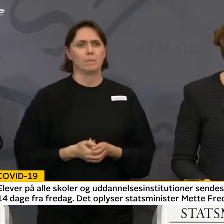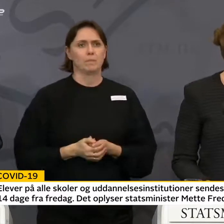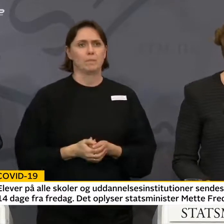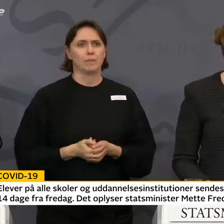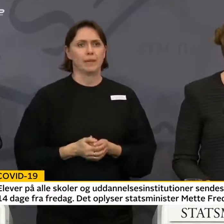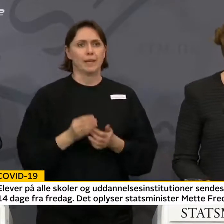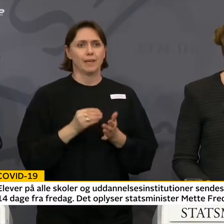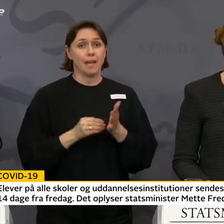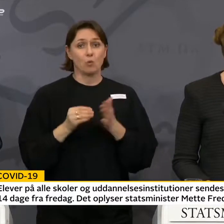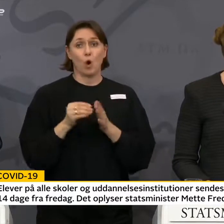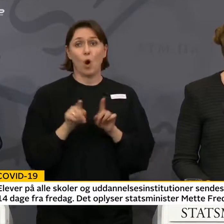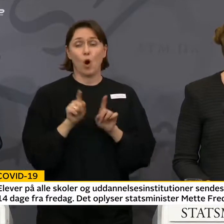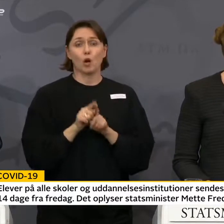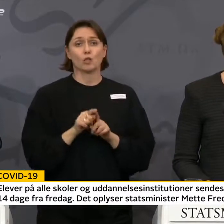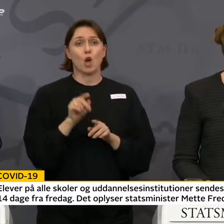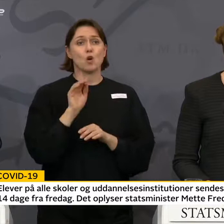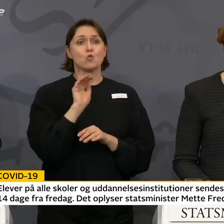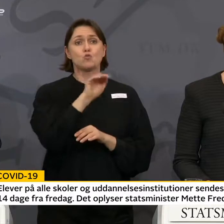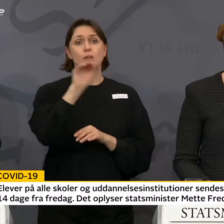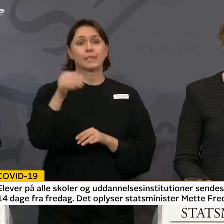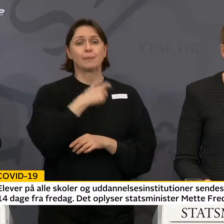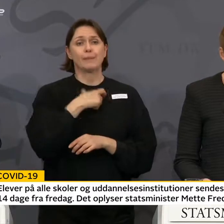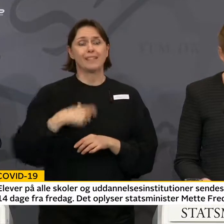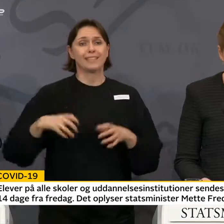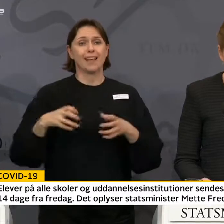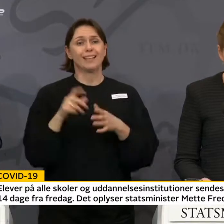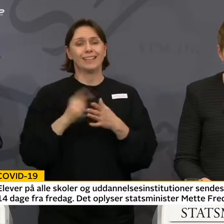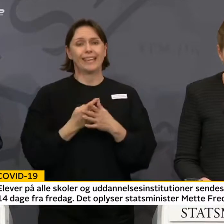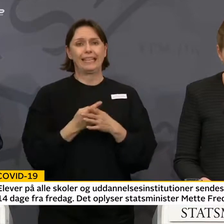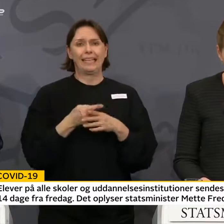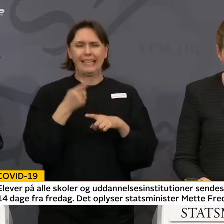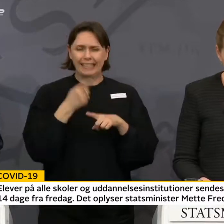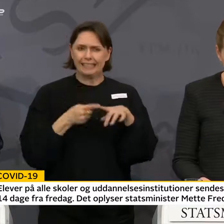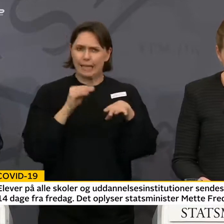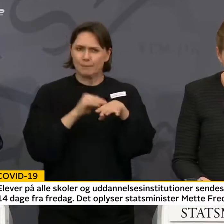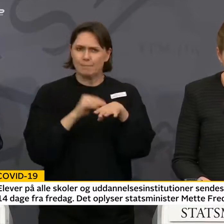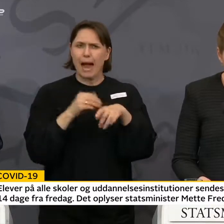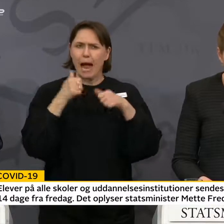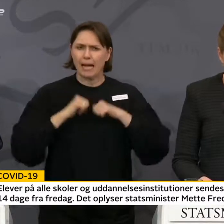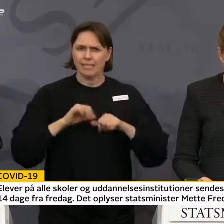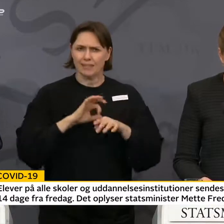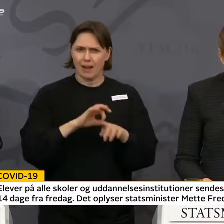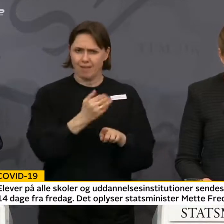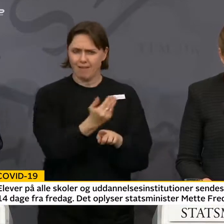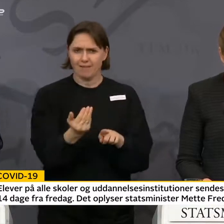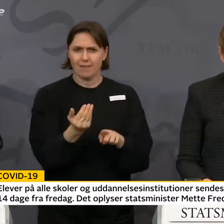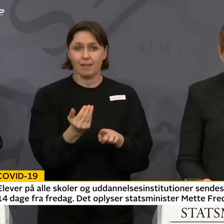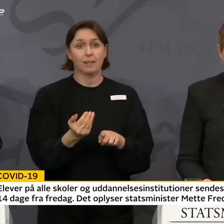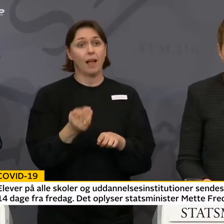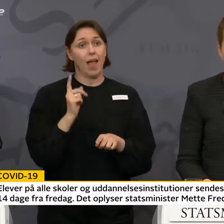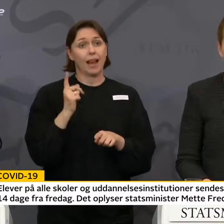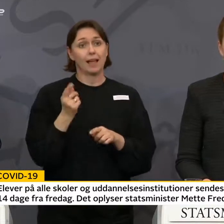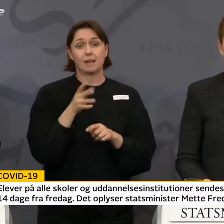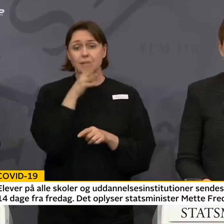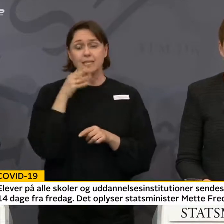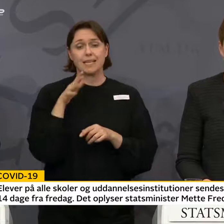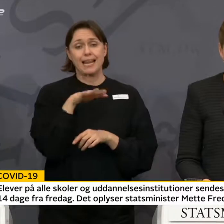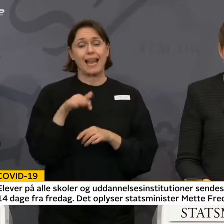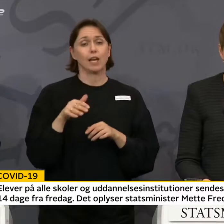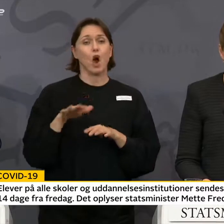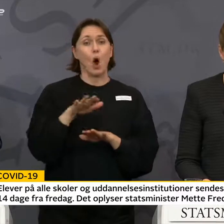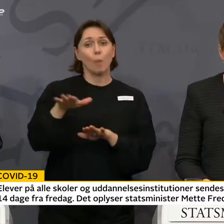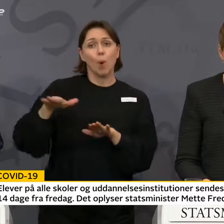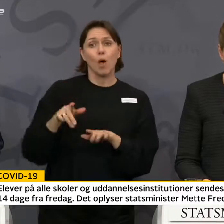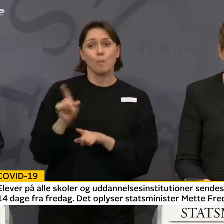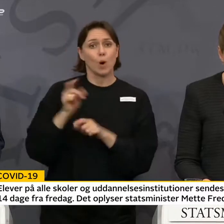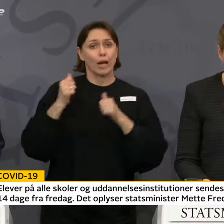Derudover indskaber Udenrigsministeriet igen rejsevejledningerne. Der er allerede en række lande og områder, man ikke skal